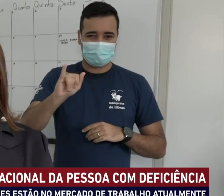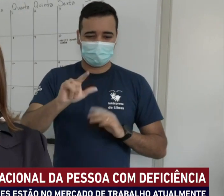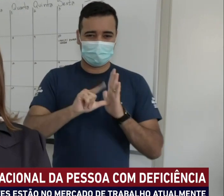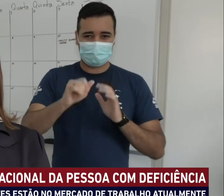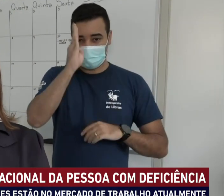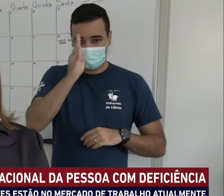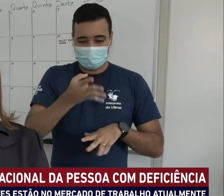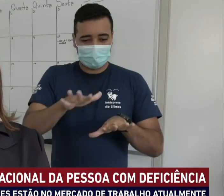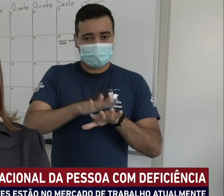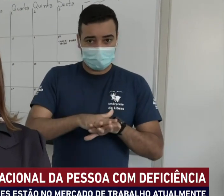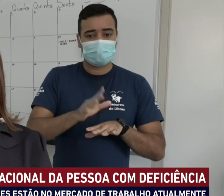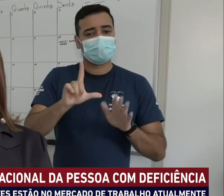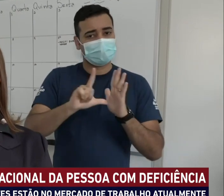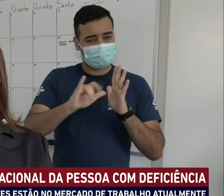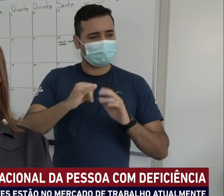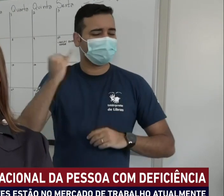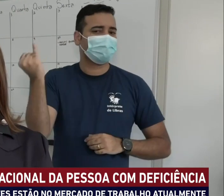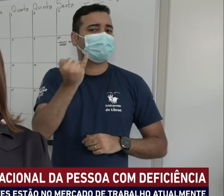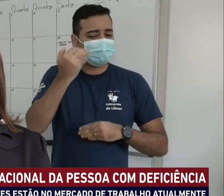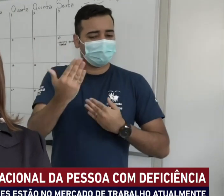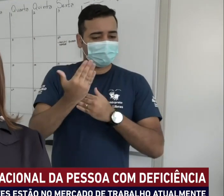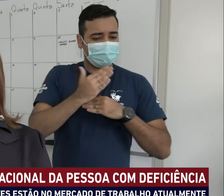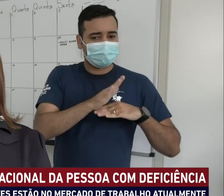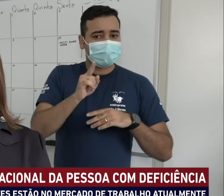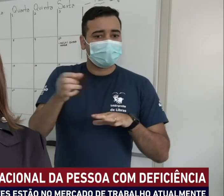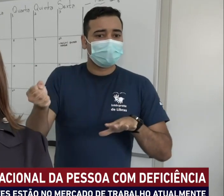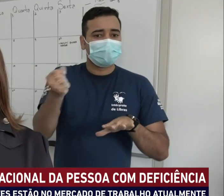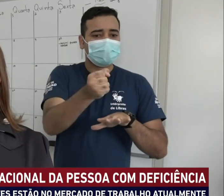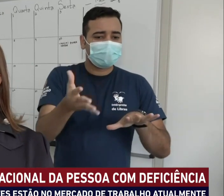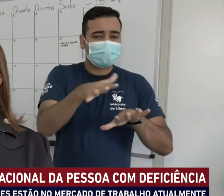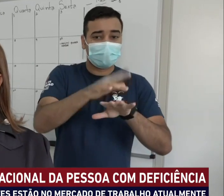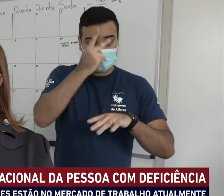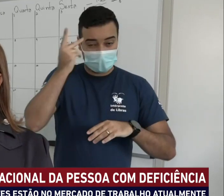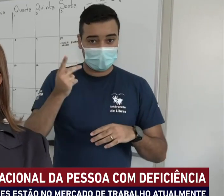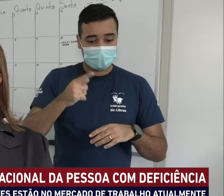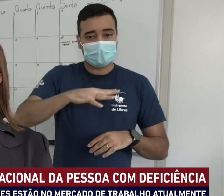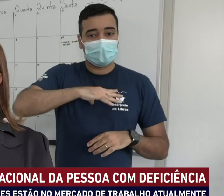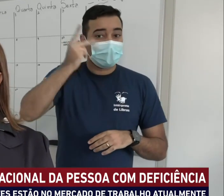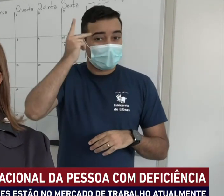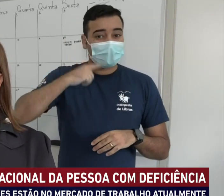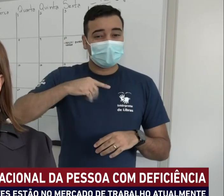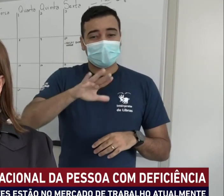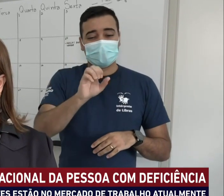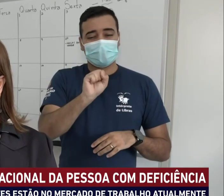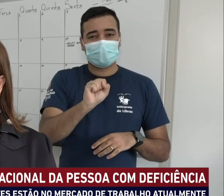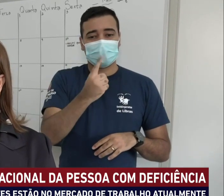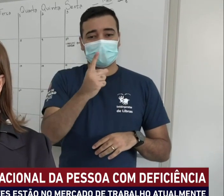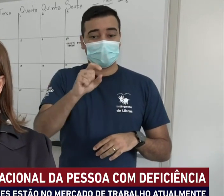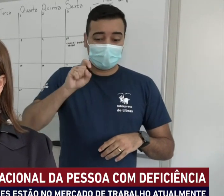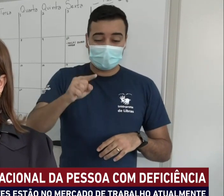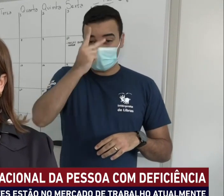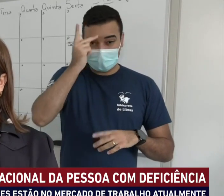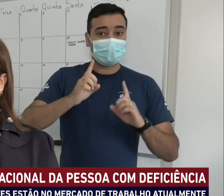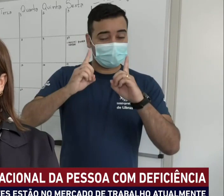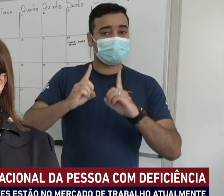muito importante, que nos ajudou muito a incluir as pessoas. Na cidade de São Paulo nós temos cerca de 810 mil pessoas com